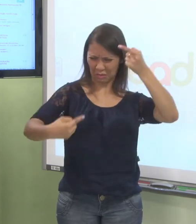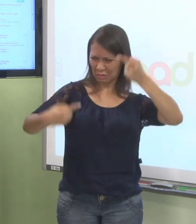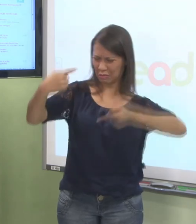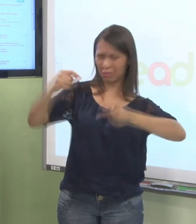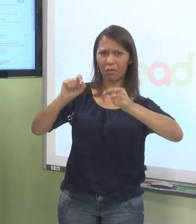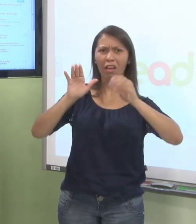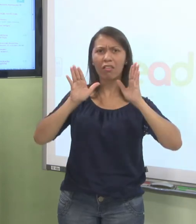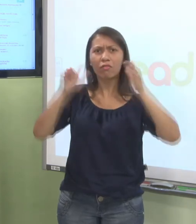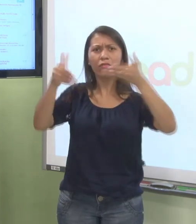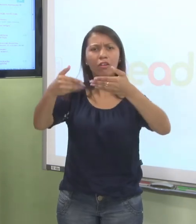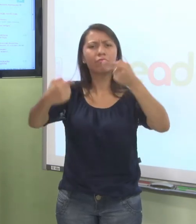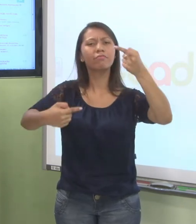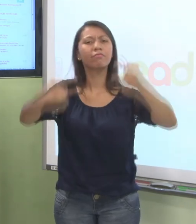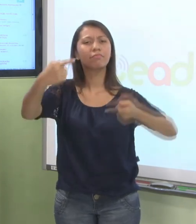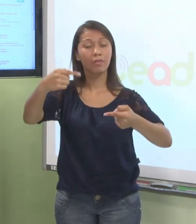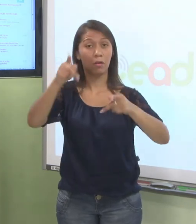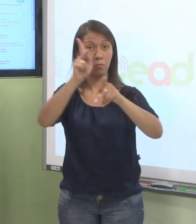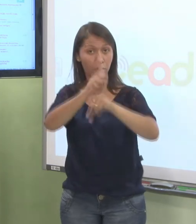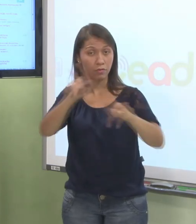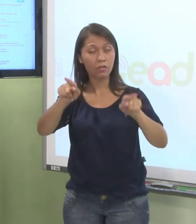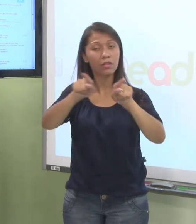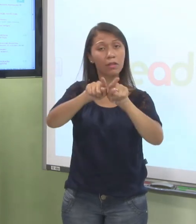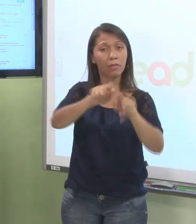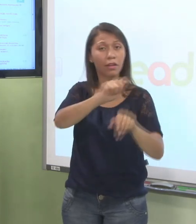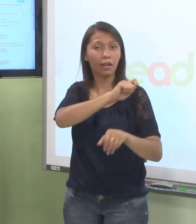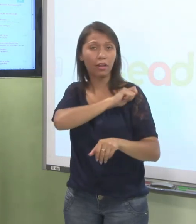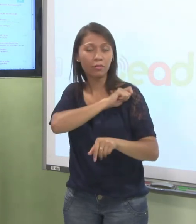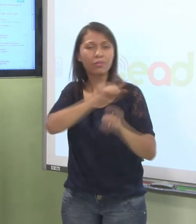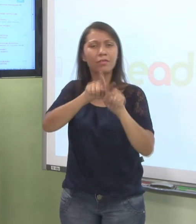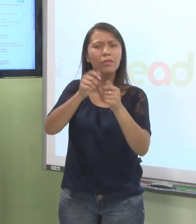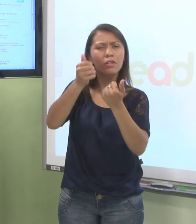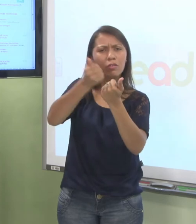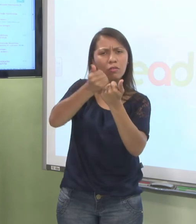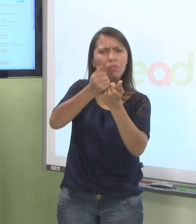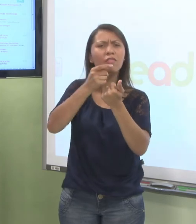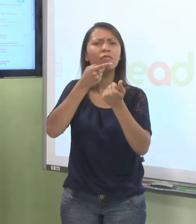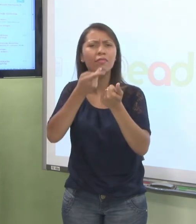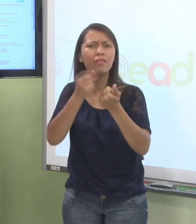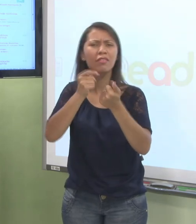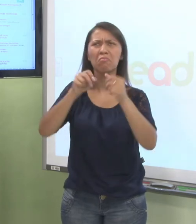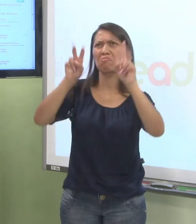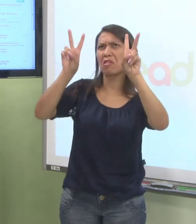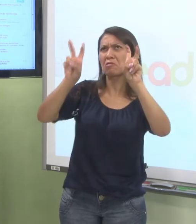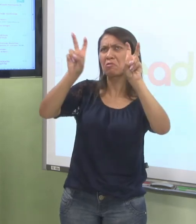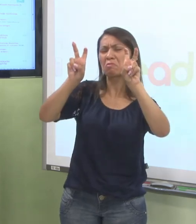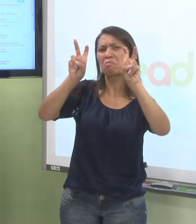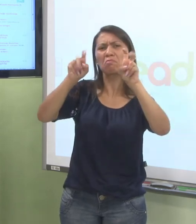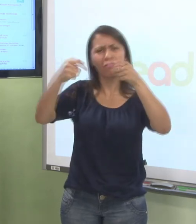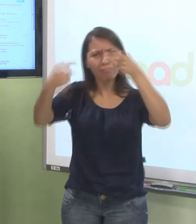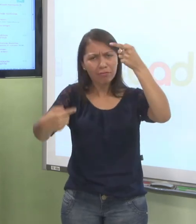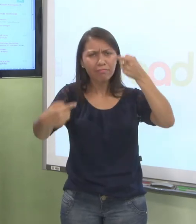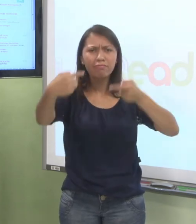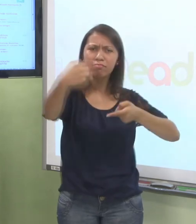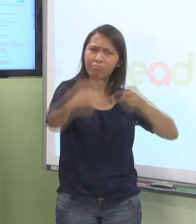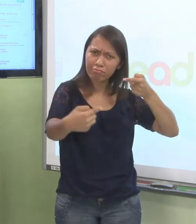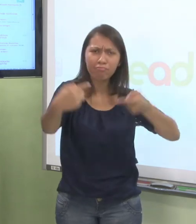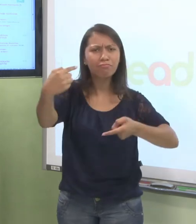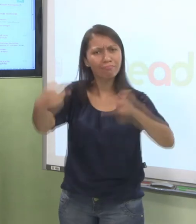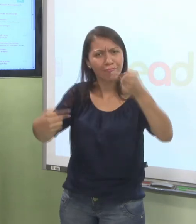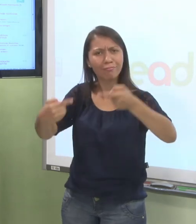ferramenta onde o professor, os alunos e os tutores discutem a respeito de algum tema. Geralmente, o professor lança um questionamento e os